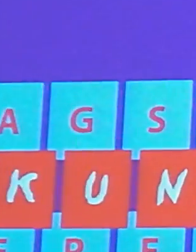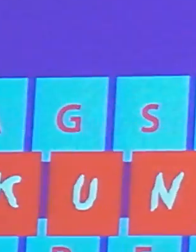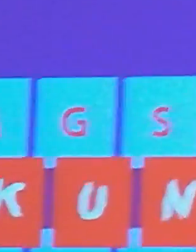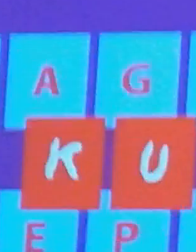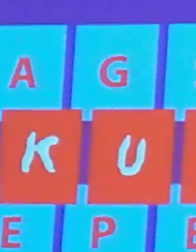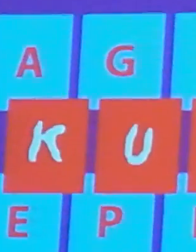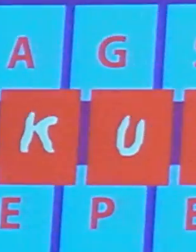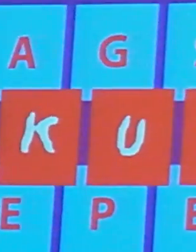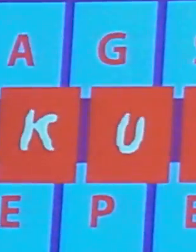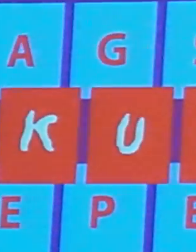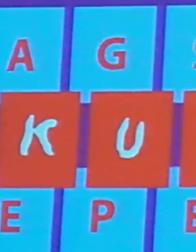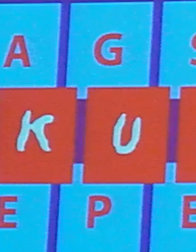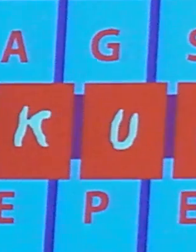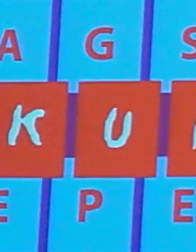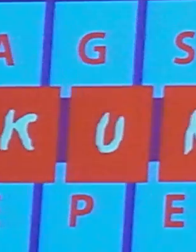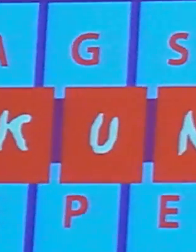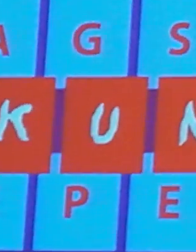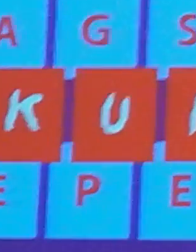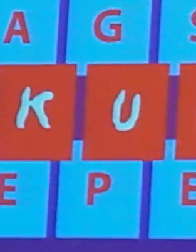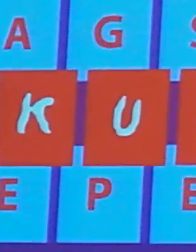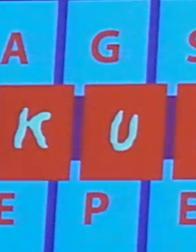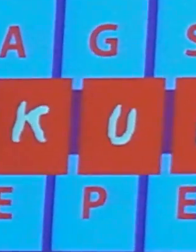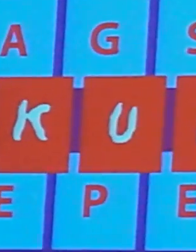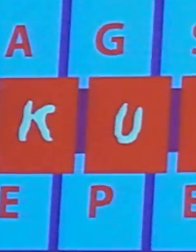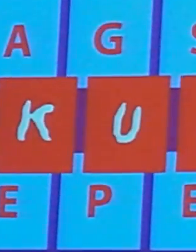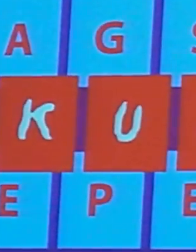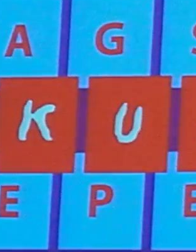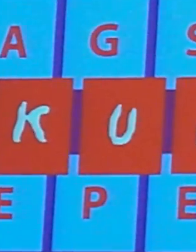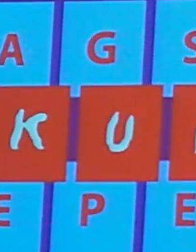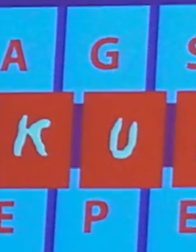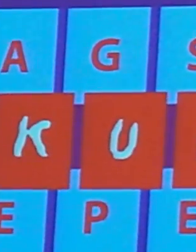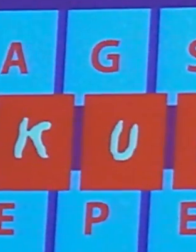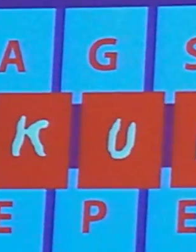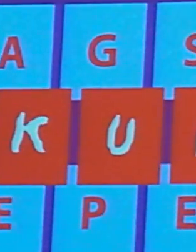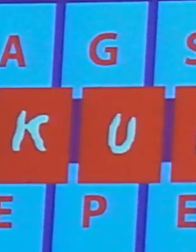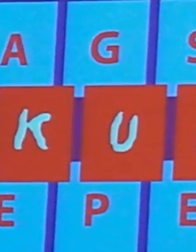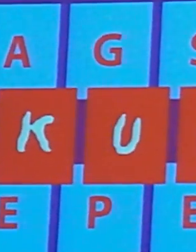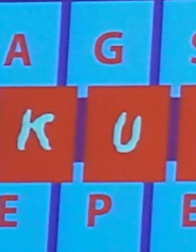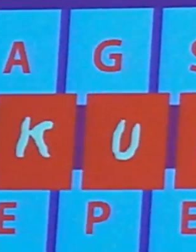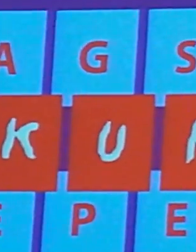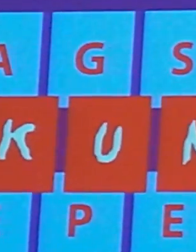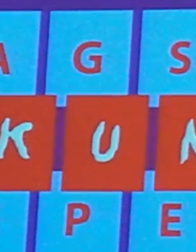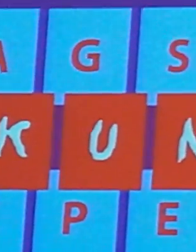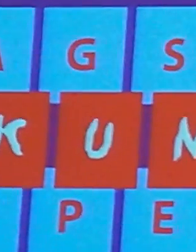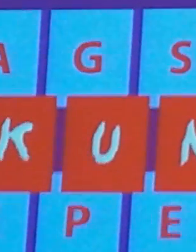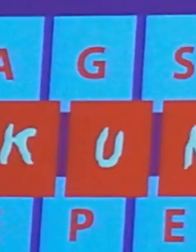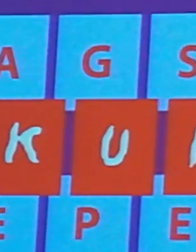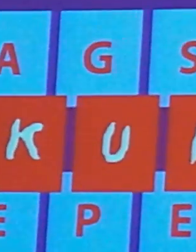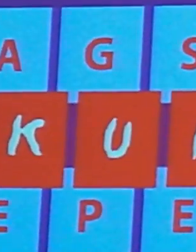vormt in dat beleid. Want andersom wij niet alleen als gemeentemuseum hebben, maar ook al die andere musea in Den Haag. Dank wel.